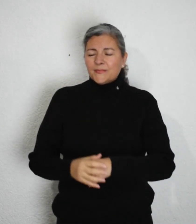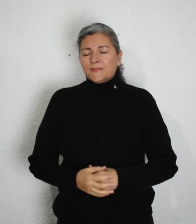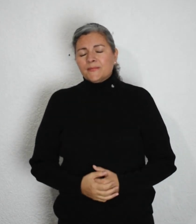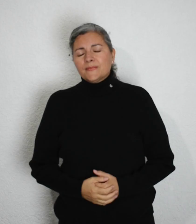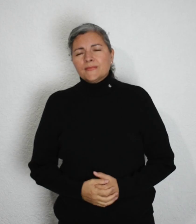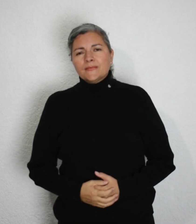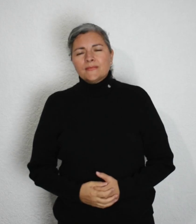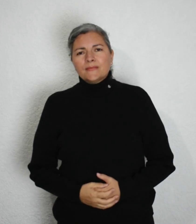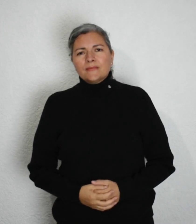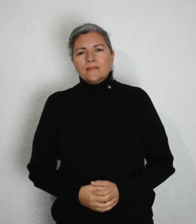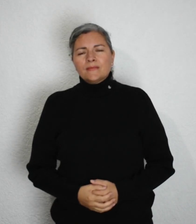Burla